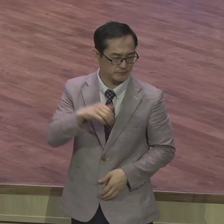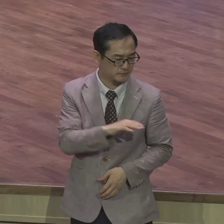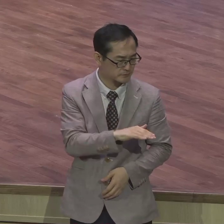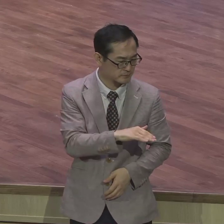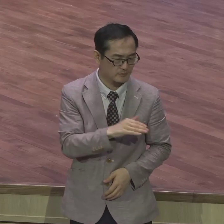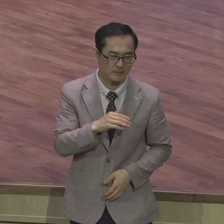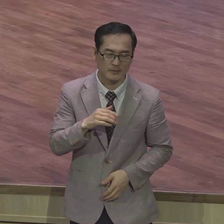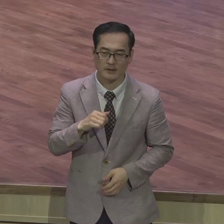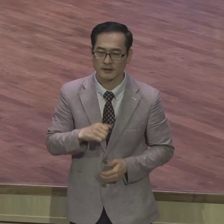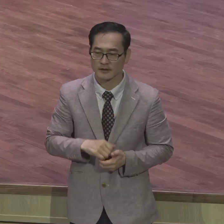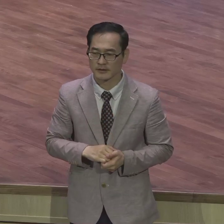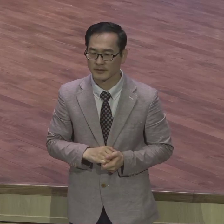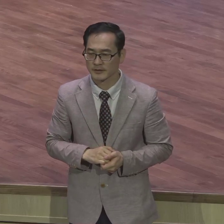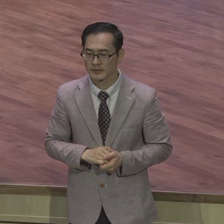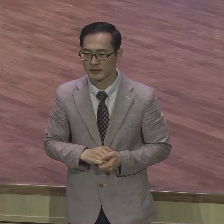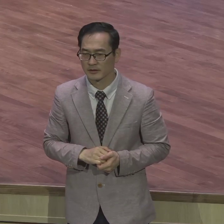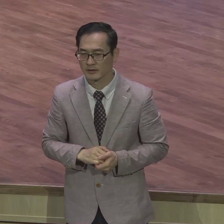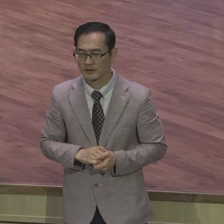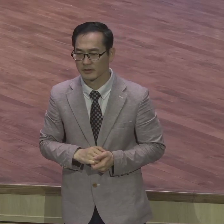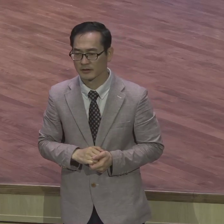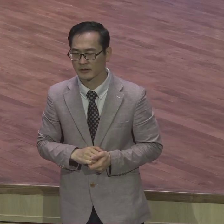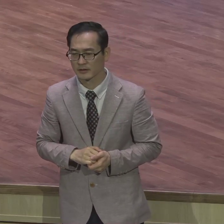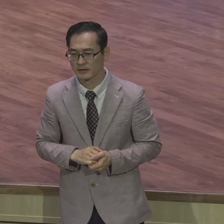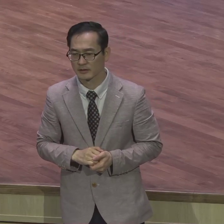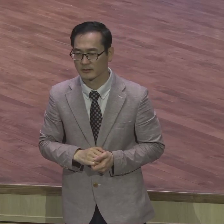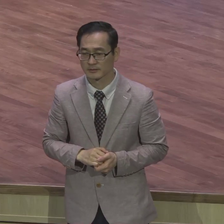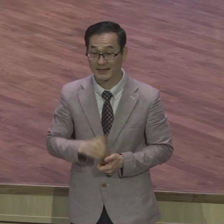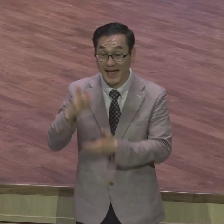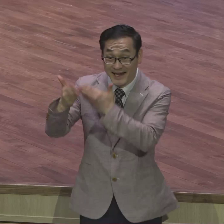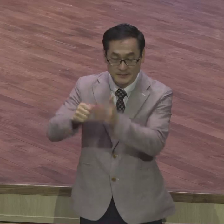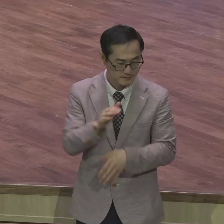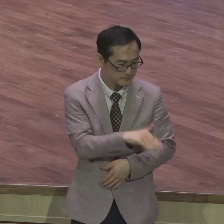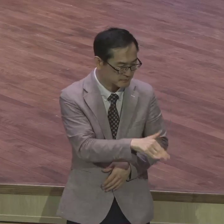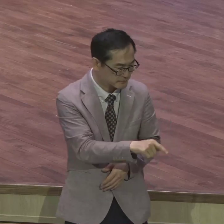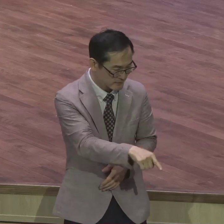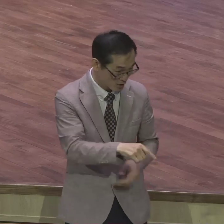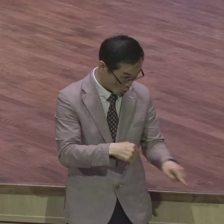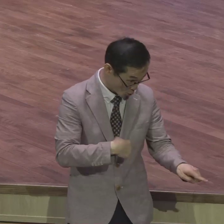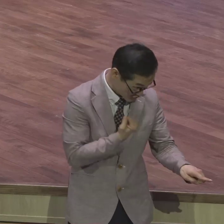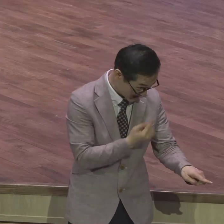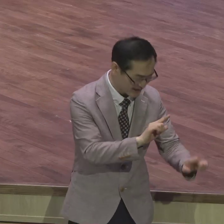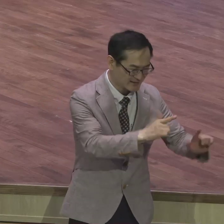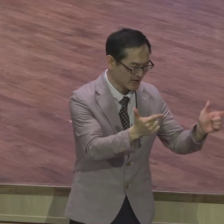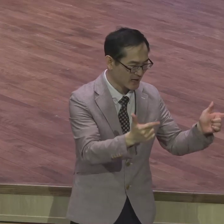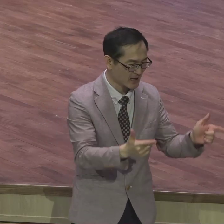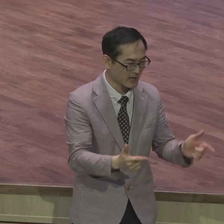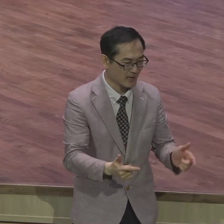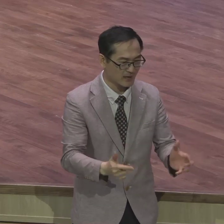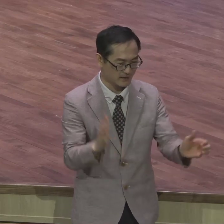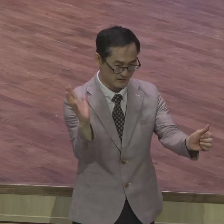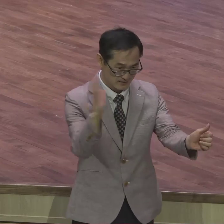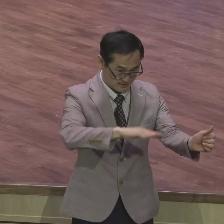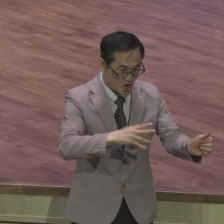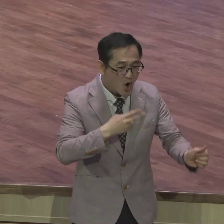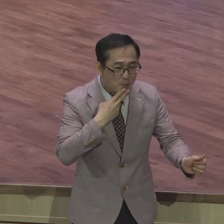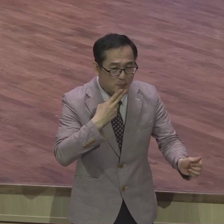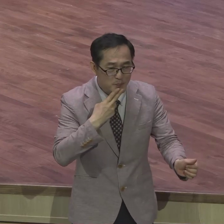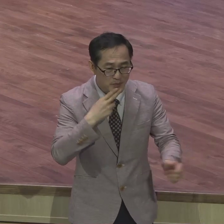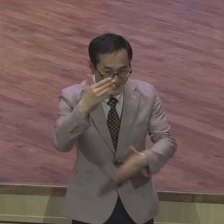아직도 발 앞에 물을 꿇지 않은 남은자 칠천이 있다 그랬어요 그게 남은자예요